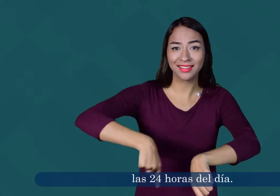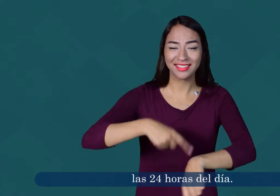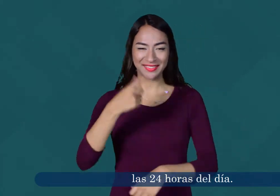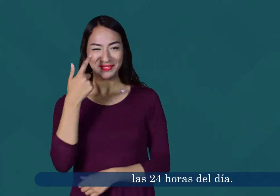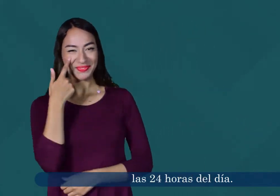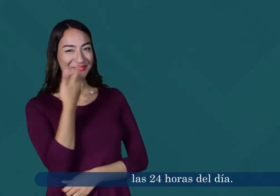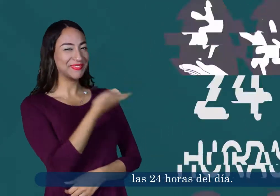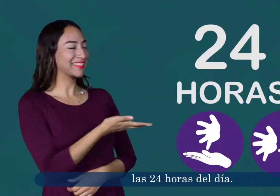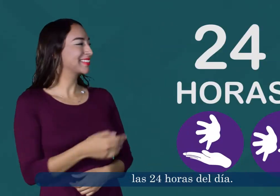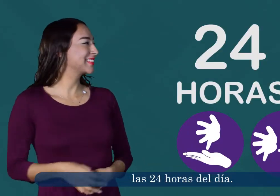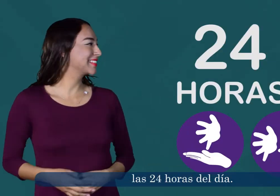horas del día.